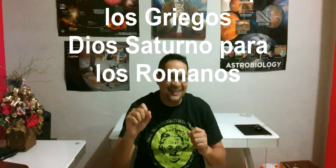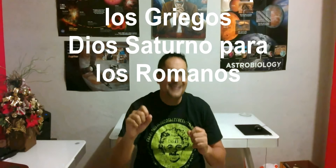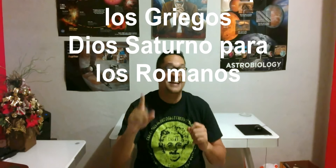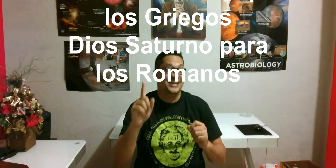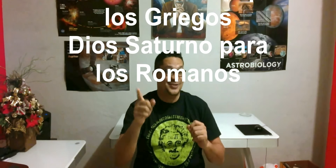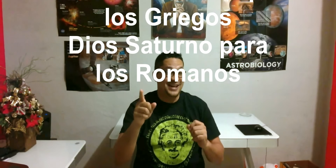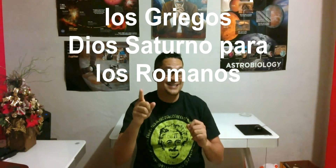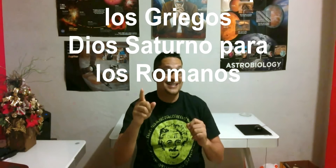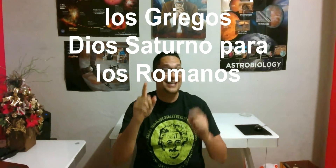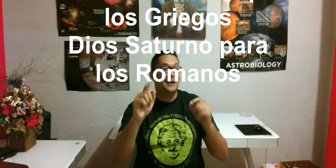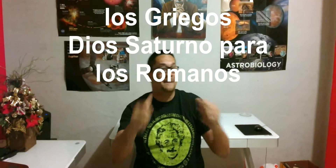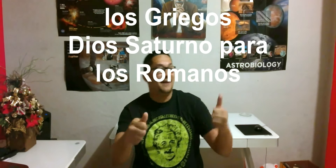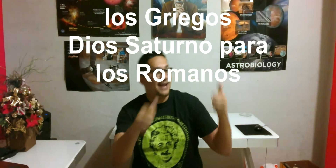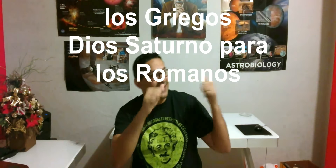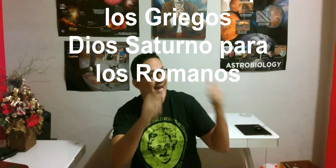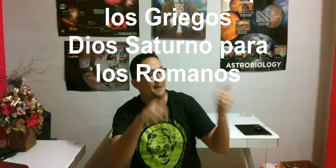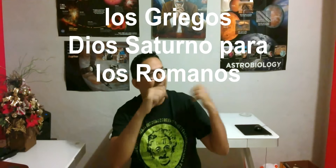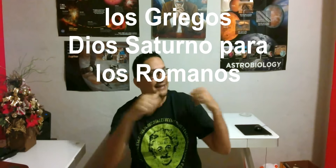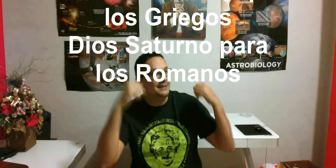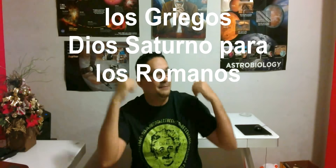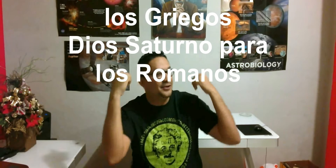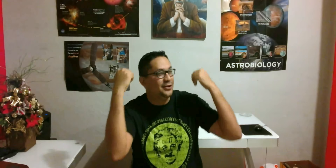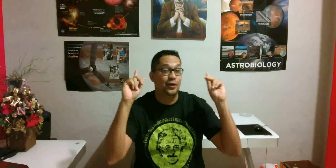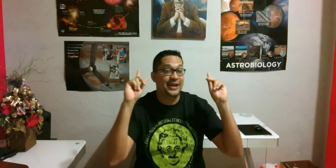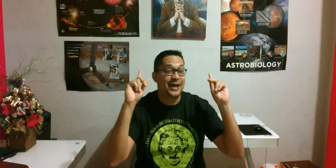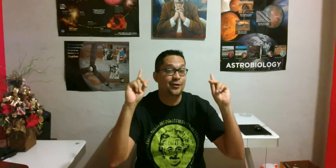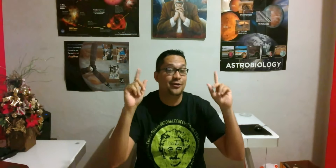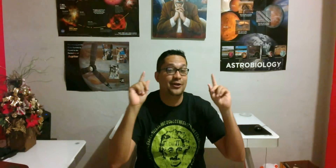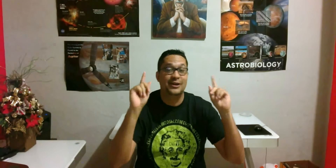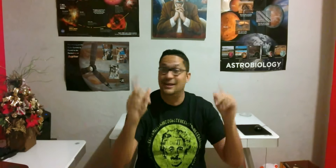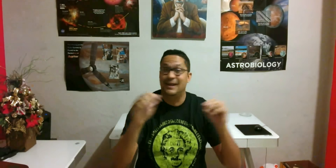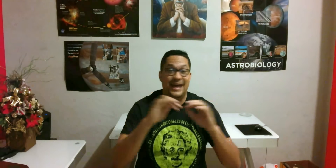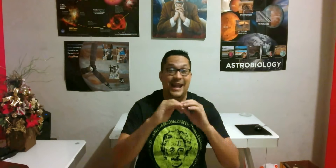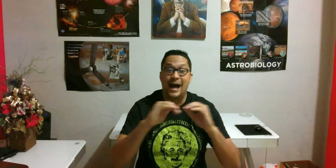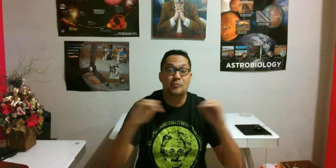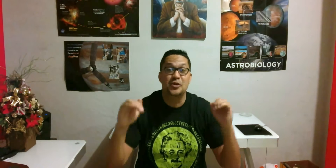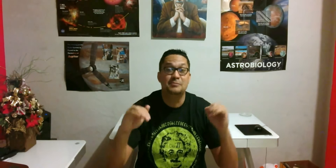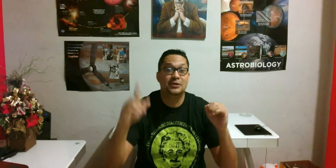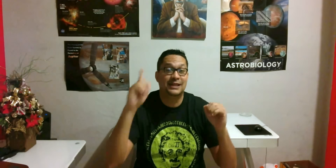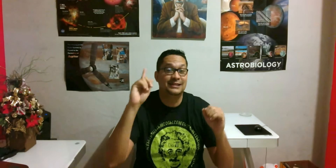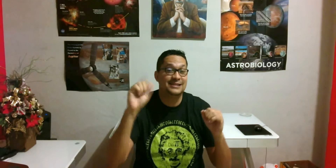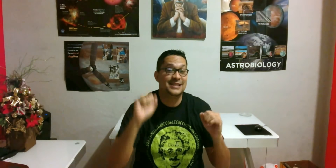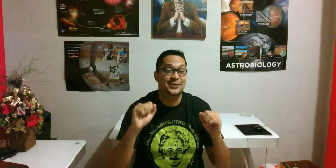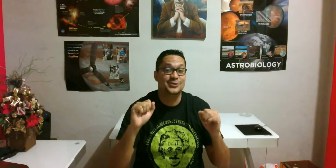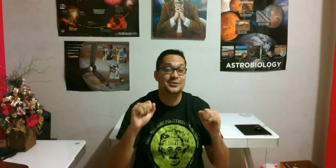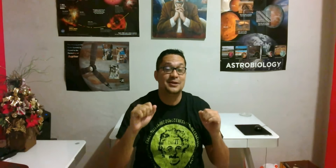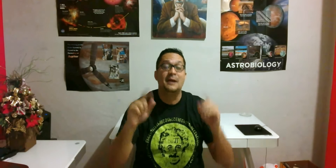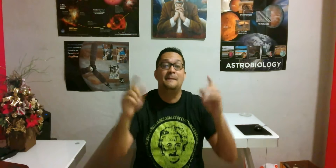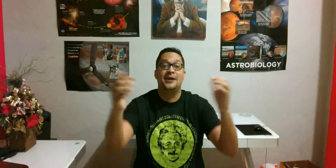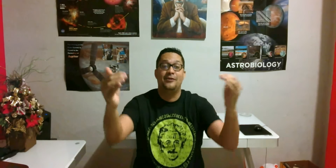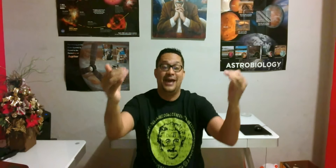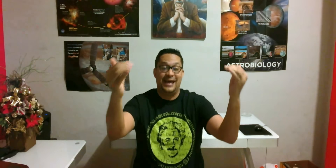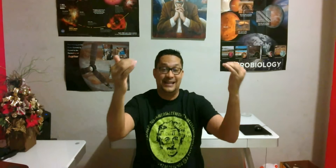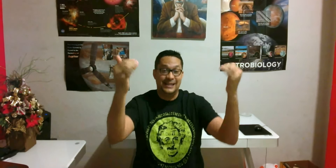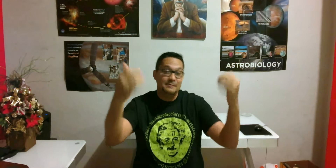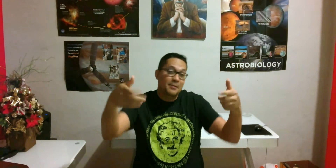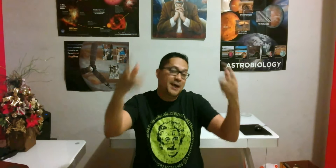Eso es así. Para allá, para el tiempo de los griegos, era muy importante ese dios. Pero en el tiempo más